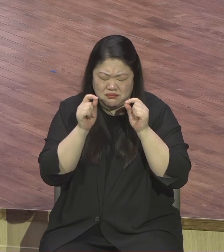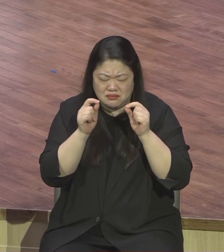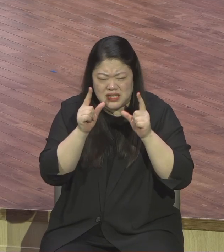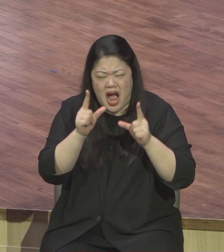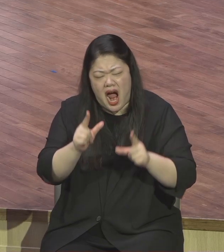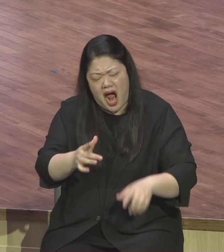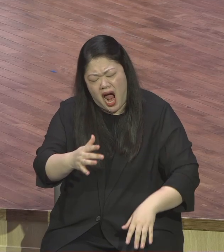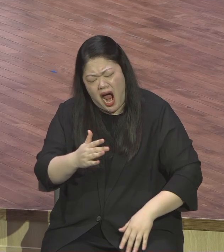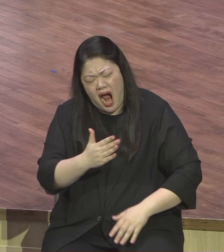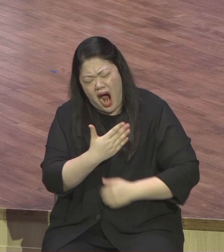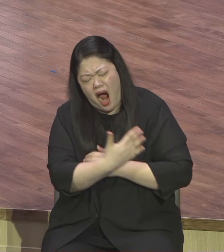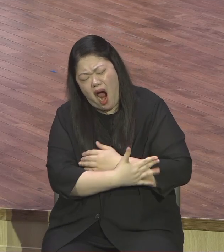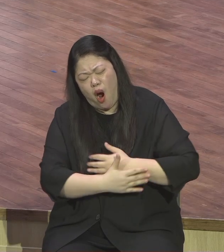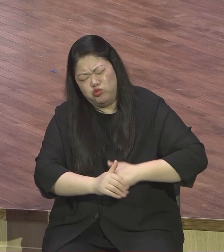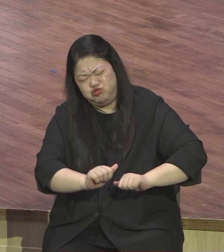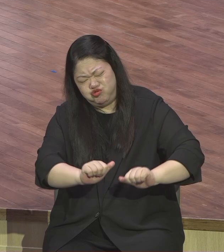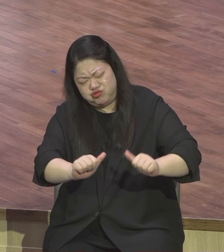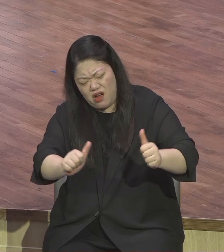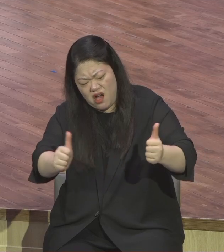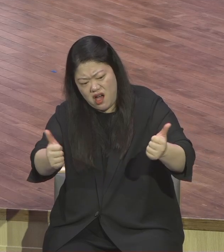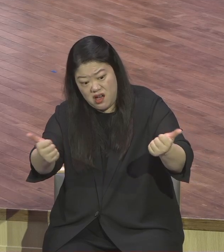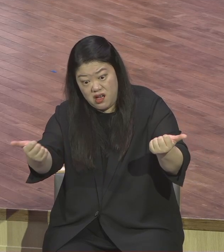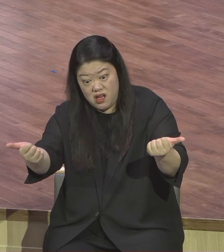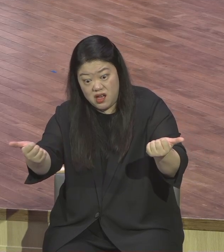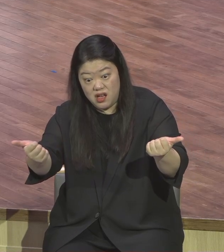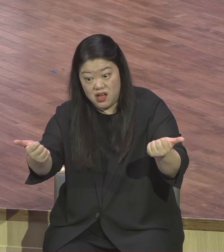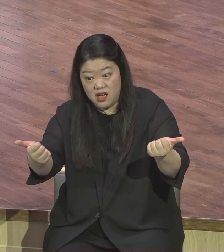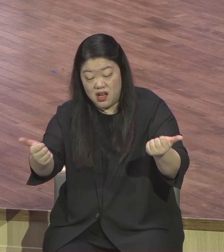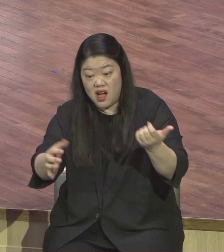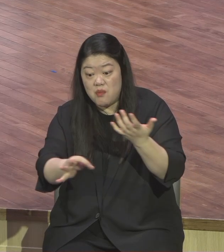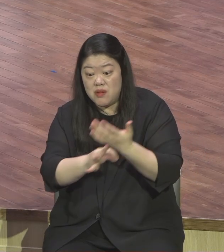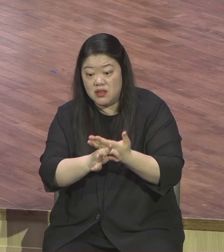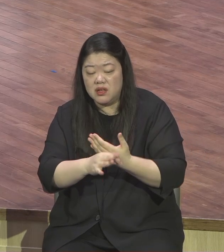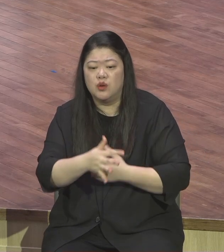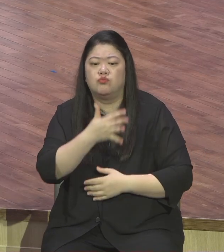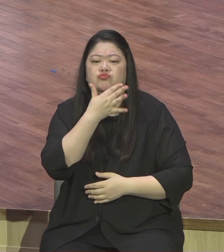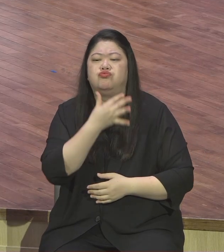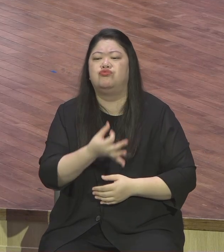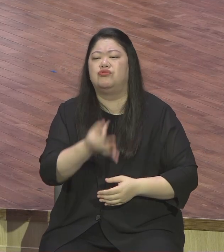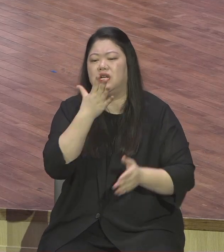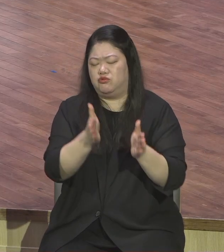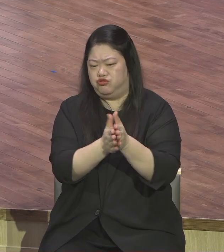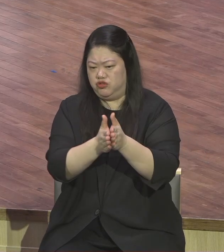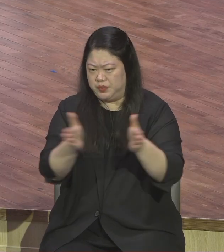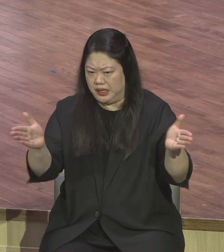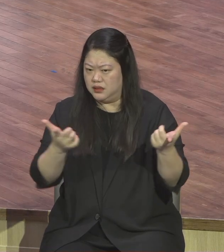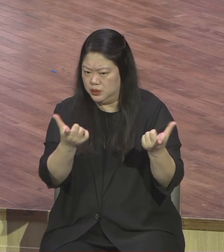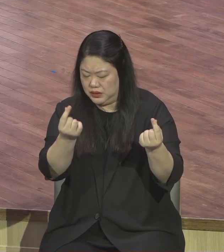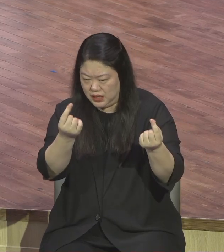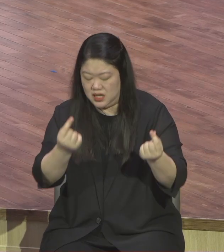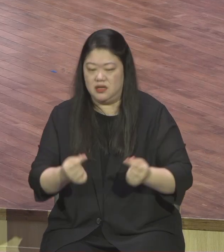하면서 몸부림치는 사람은 불행의 출발선에서 하루를 시작하는 것이다